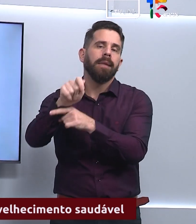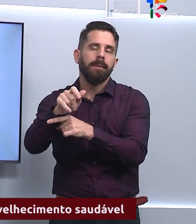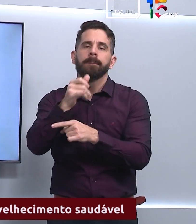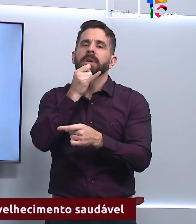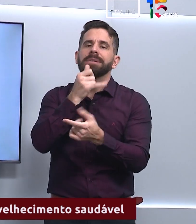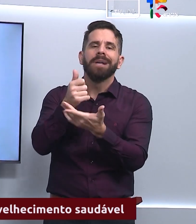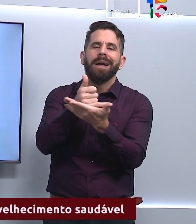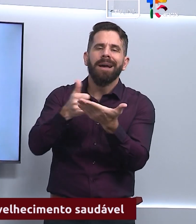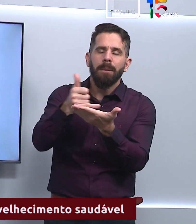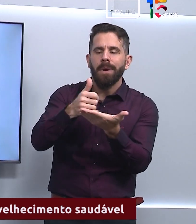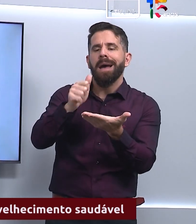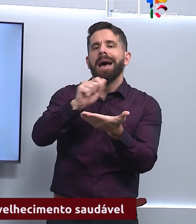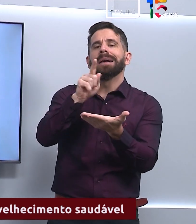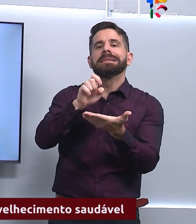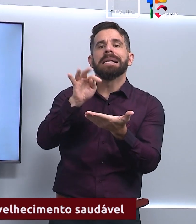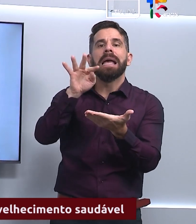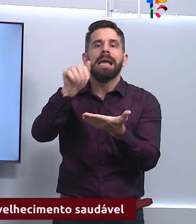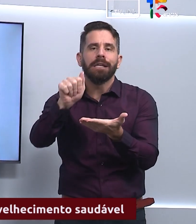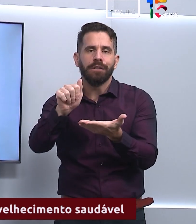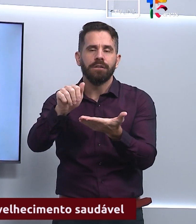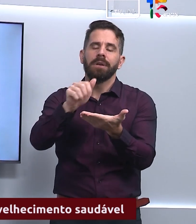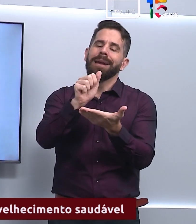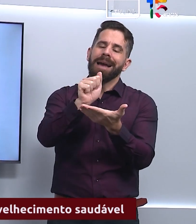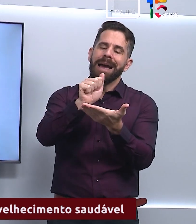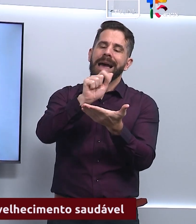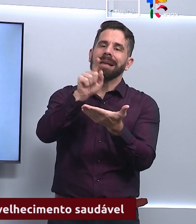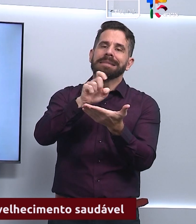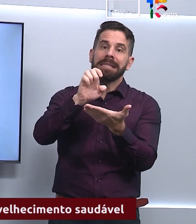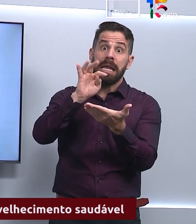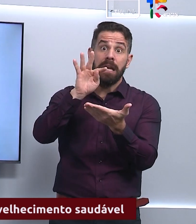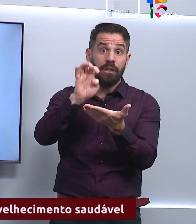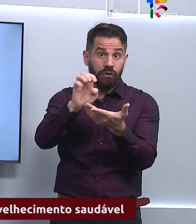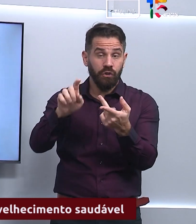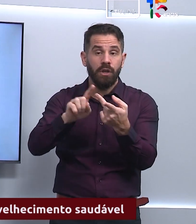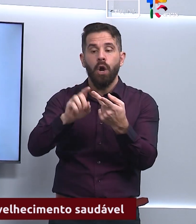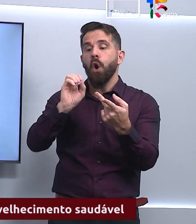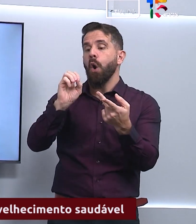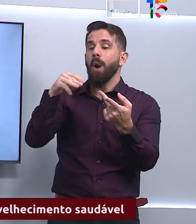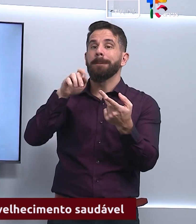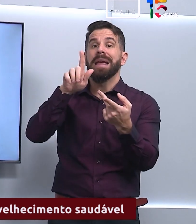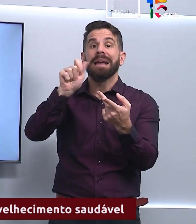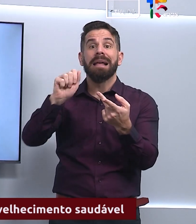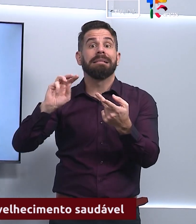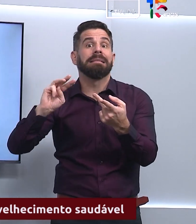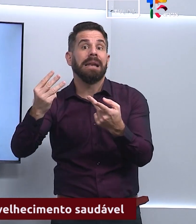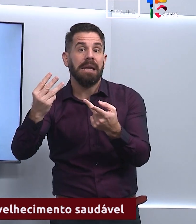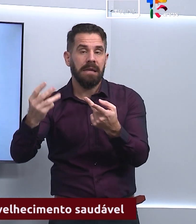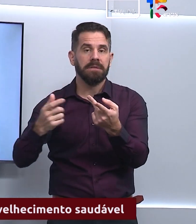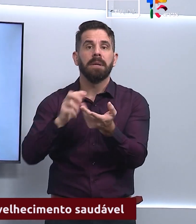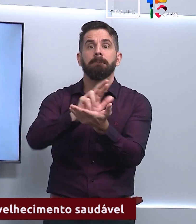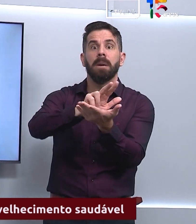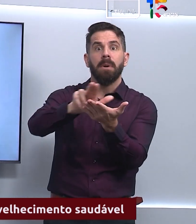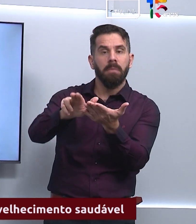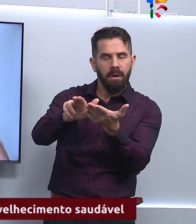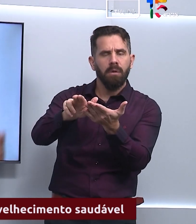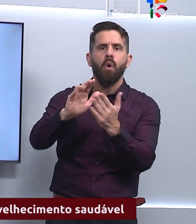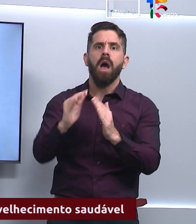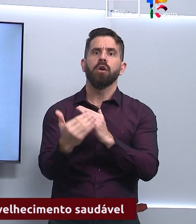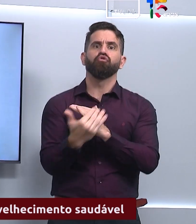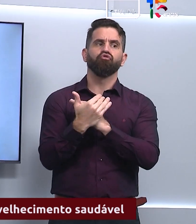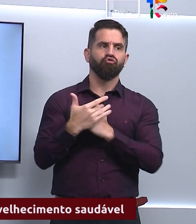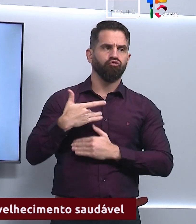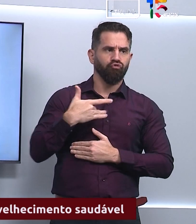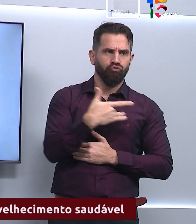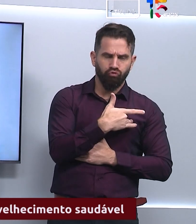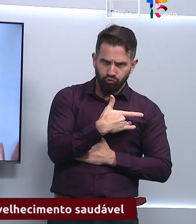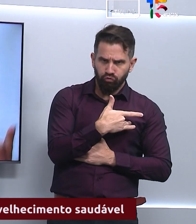né? O ômega 3 presente em peixes, né? Em pescados. O azeite que tem essa propriedade anti-inflamatória, antioxidante. Esses alimentos